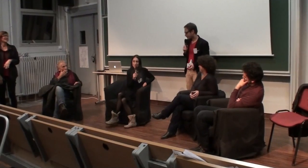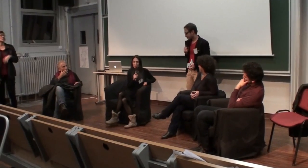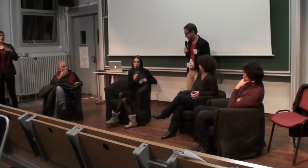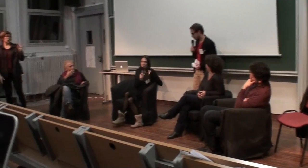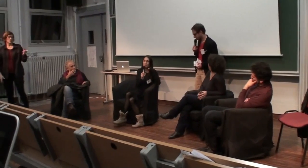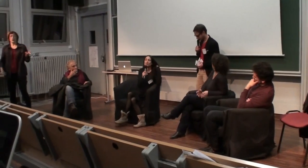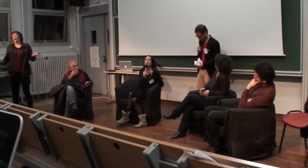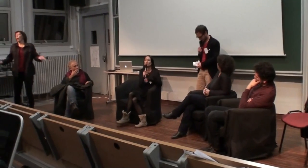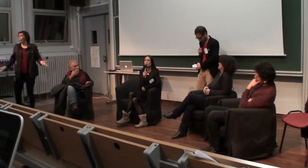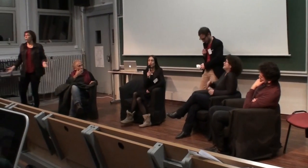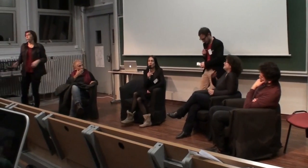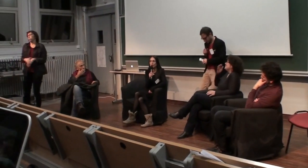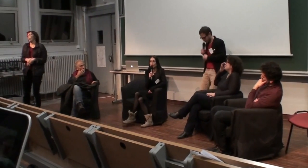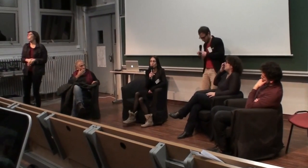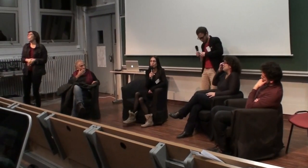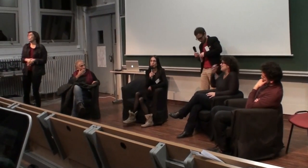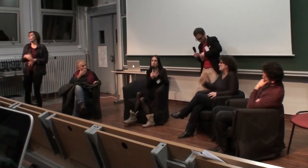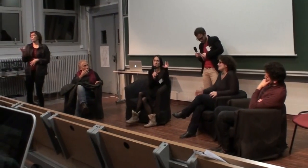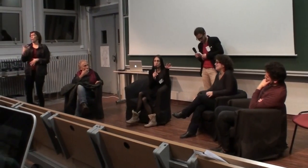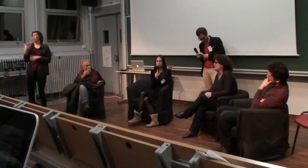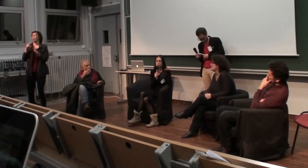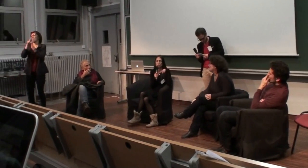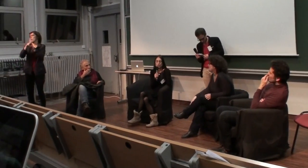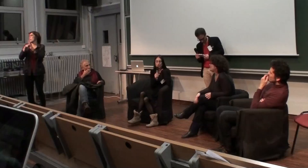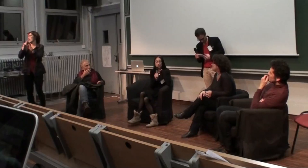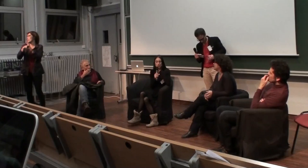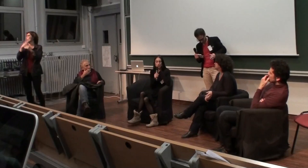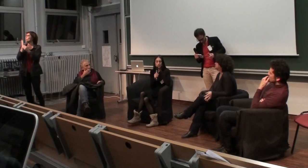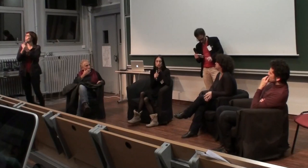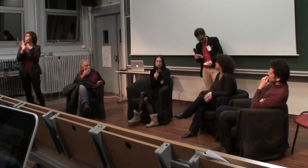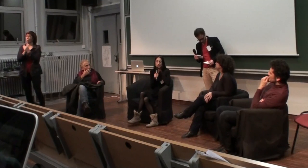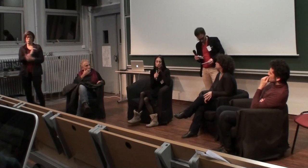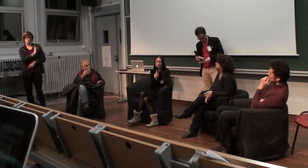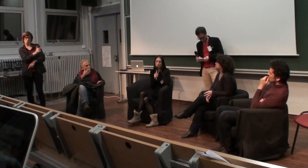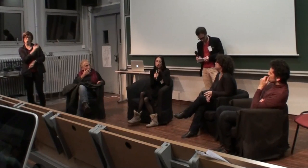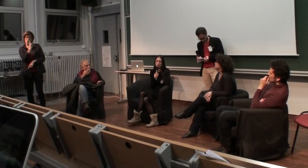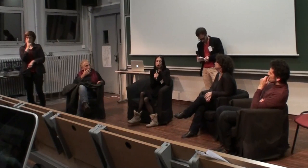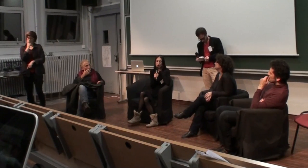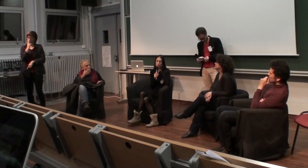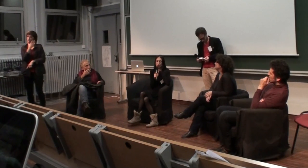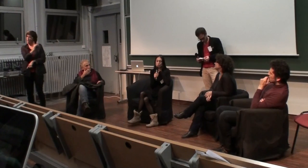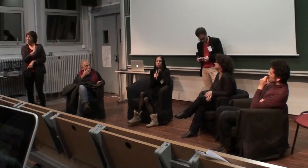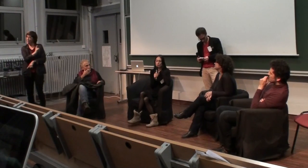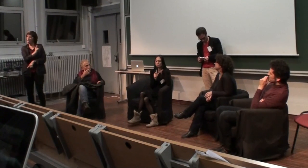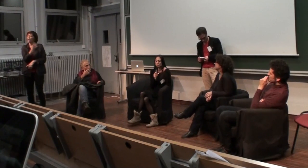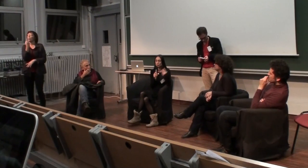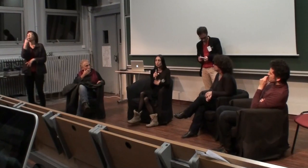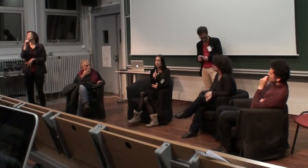Non, en fait, on a réalisé ce documentaire avec Sarah Macia, pour faire entendre une voix,